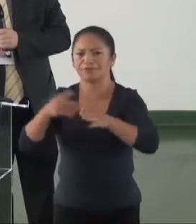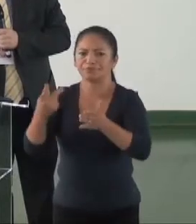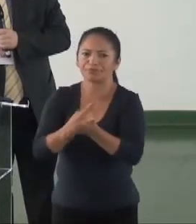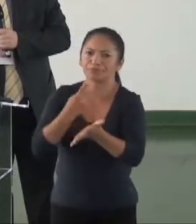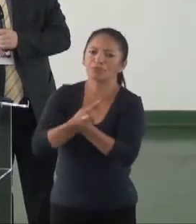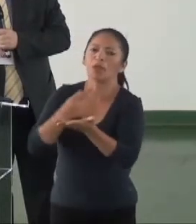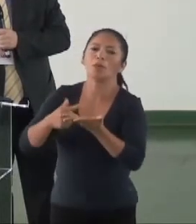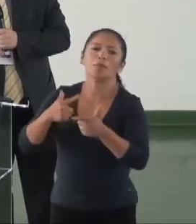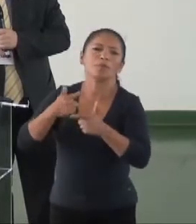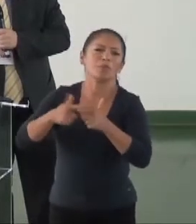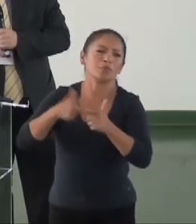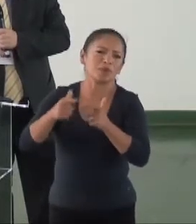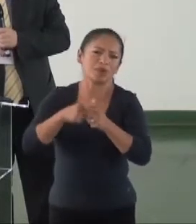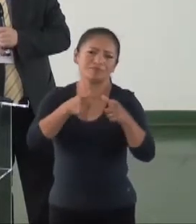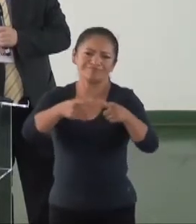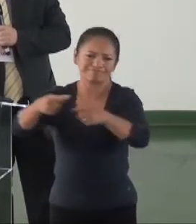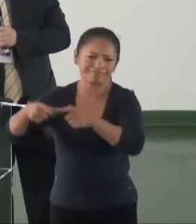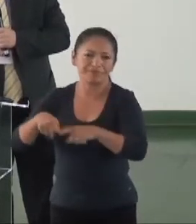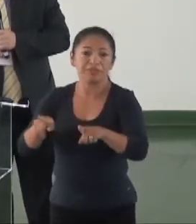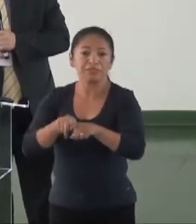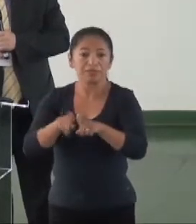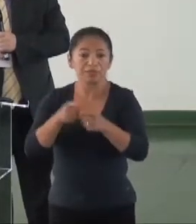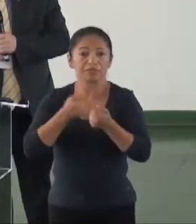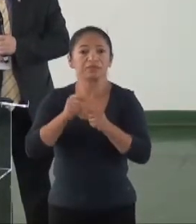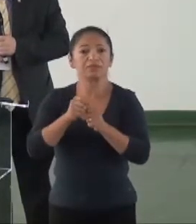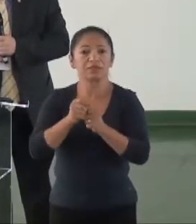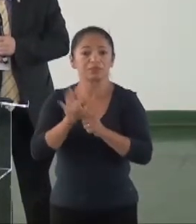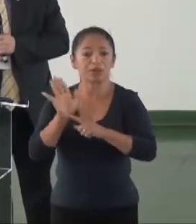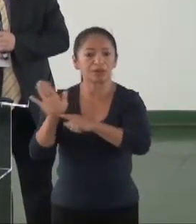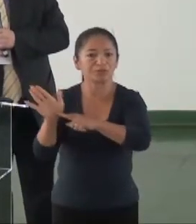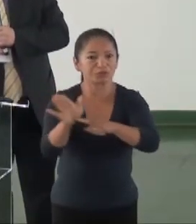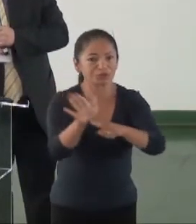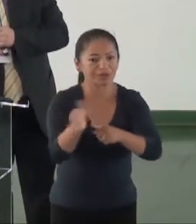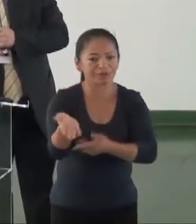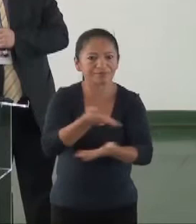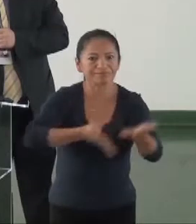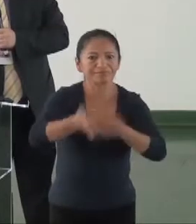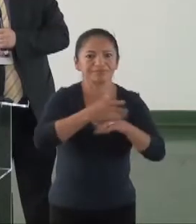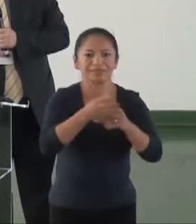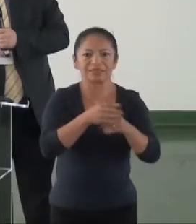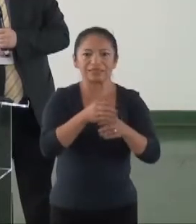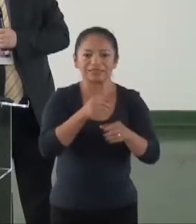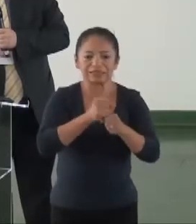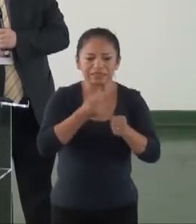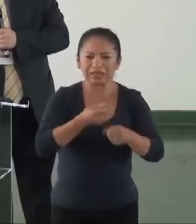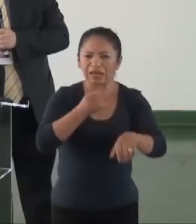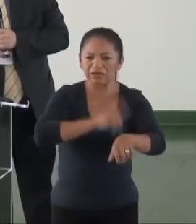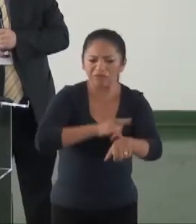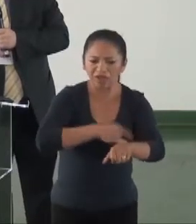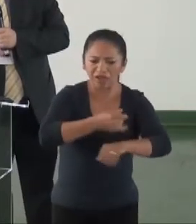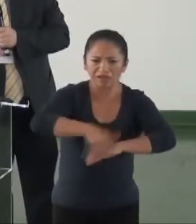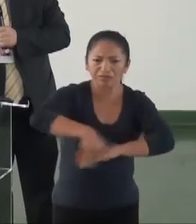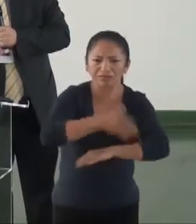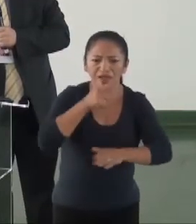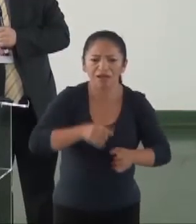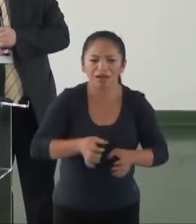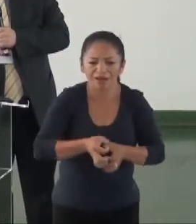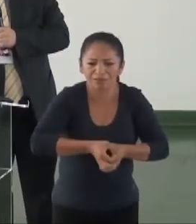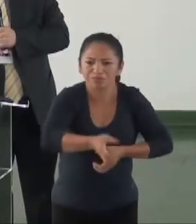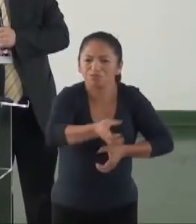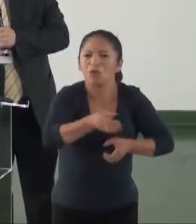Fomentar ações em cooperação com a mediação sanitária, de planejamento e gestão sistêmicas,